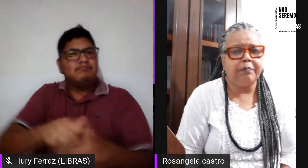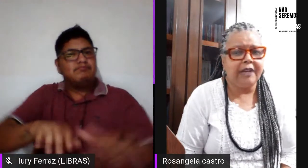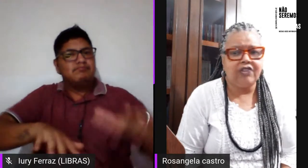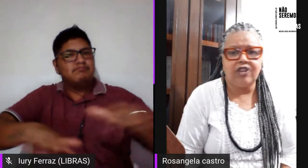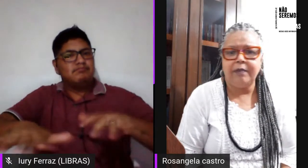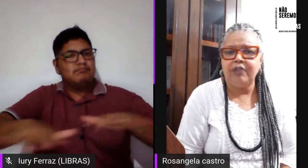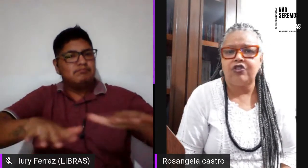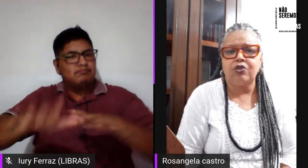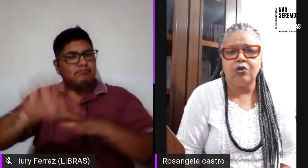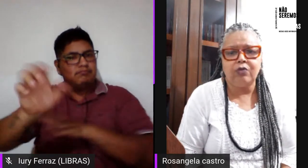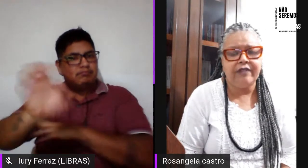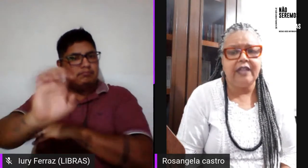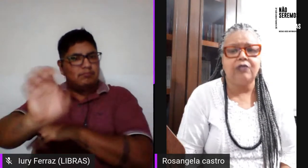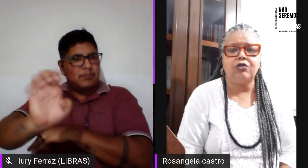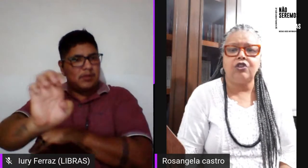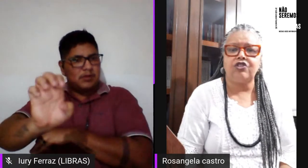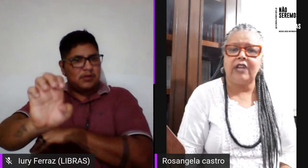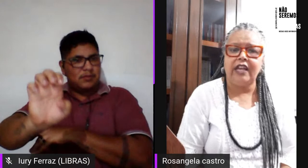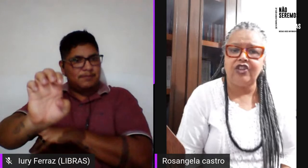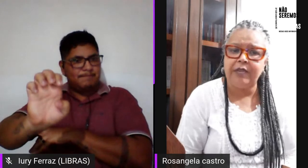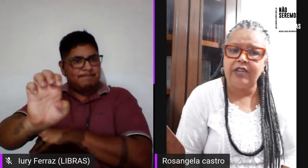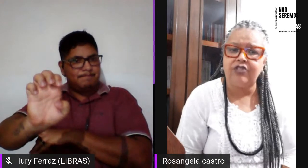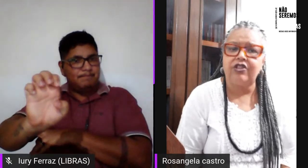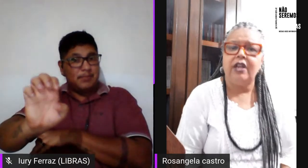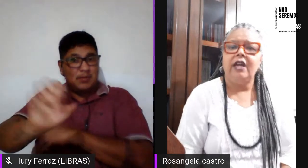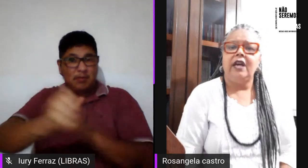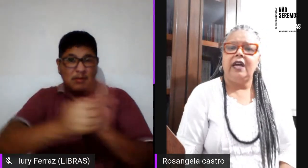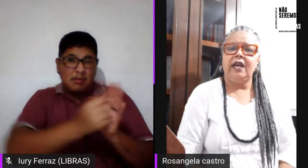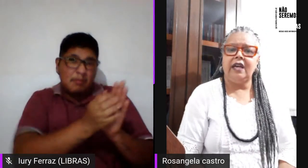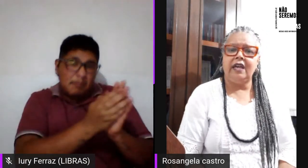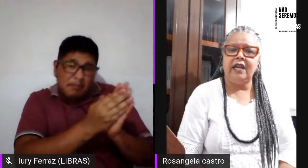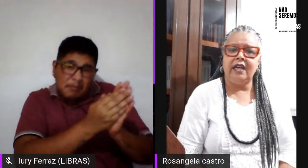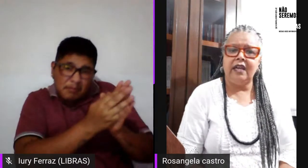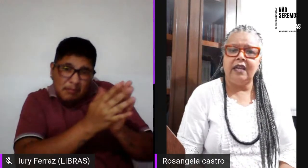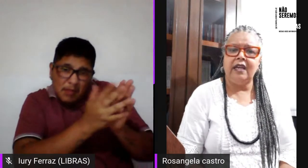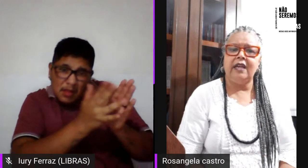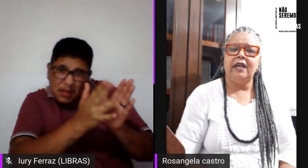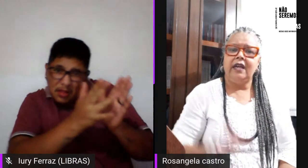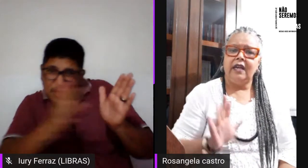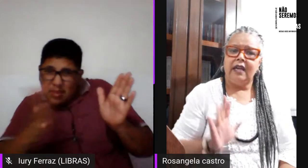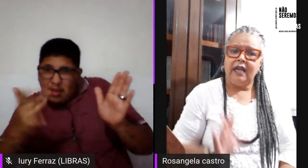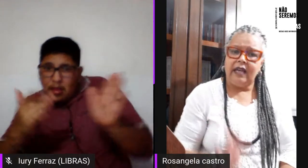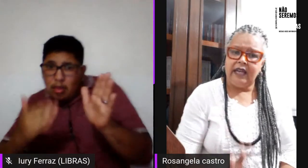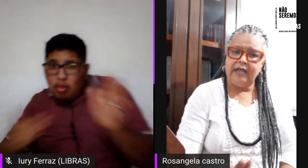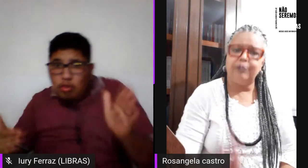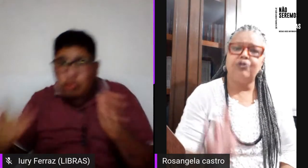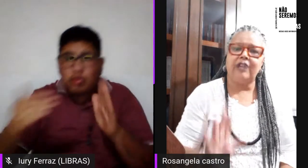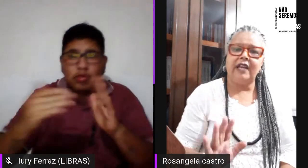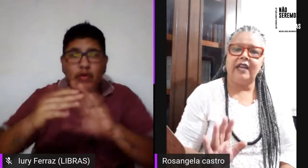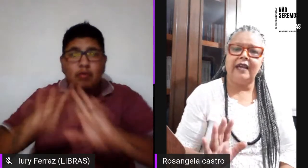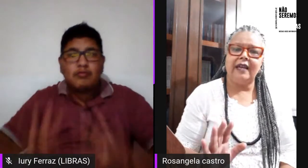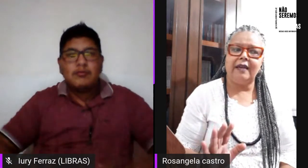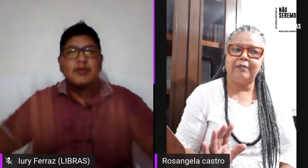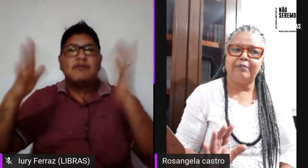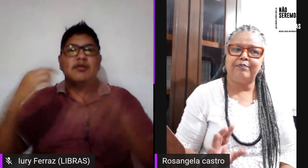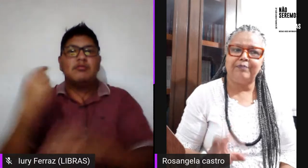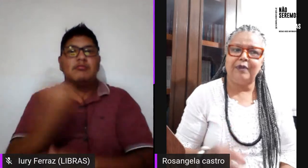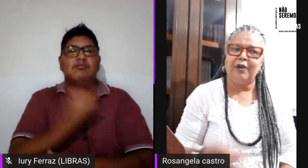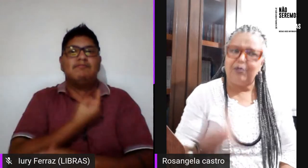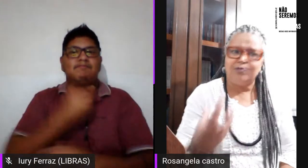praticamente todo o evento, nós lésbicas, é, é, é, é, é,